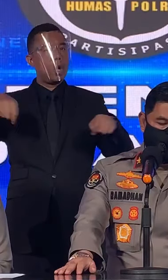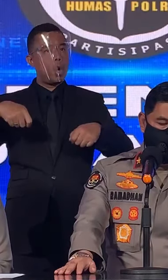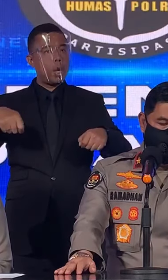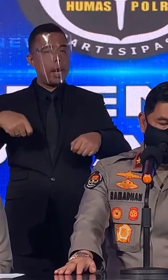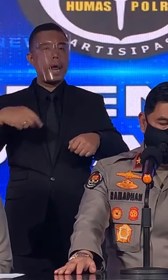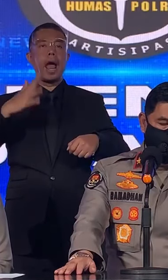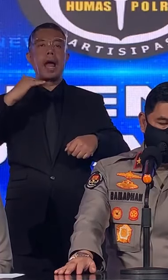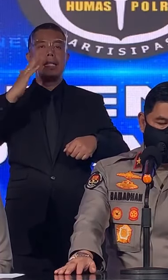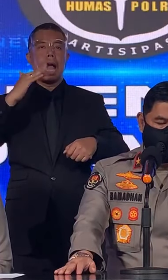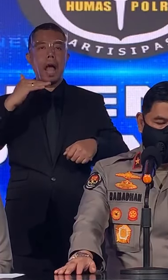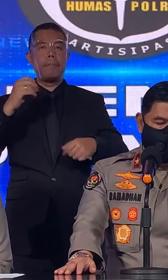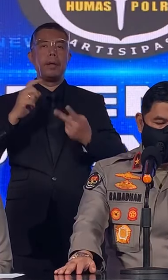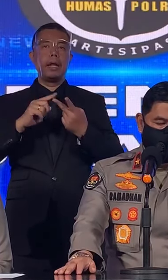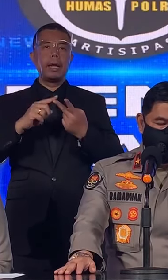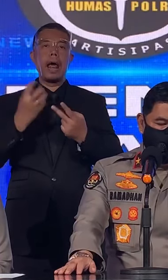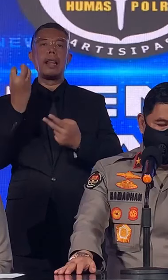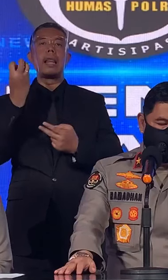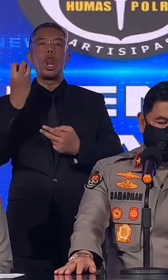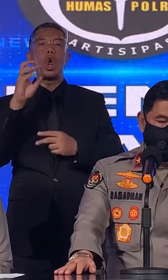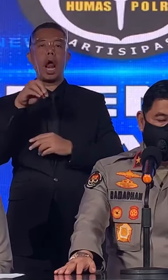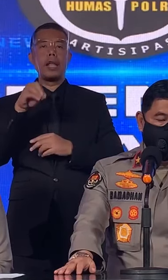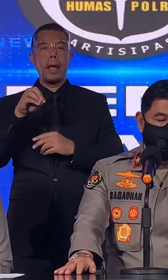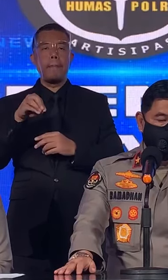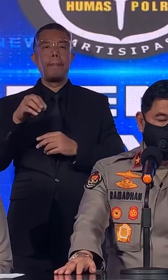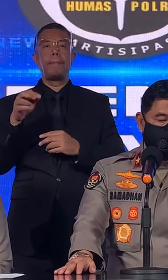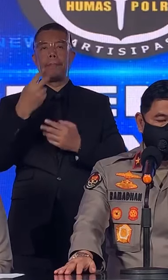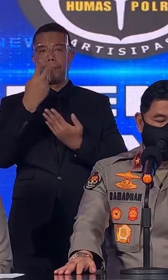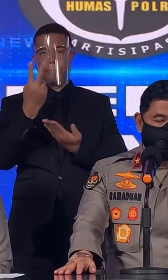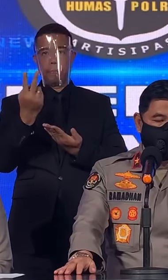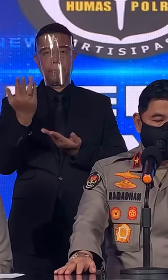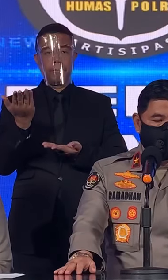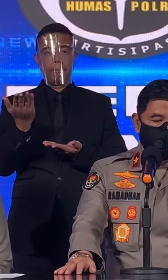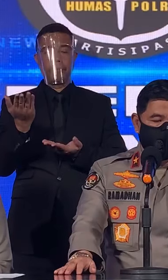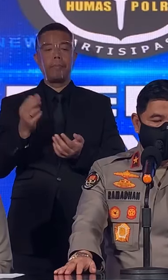Cabai Rawit Dan Telur Ayam Ras Sebagai Berikut